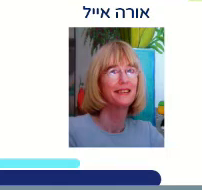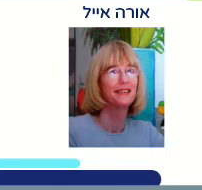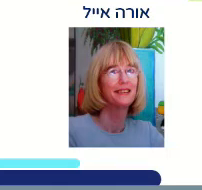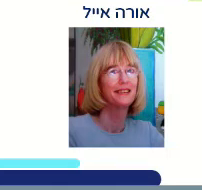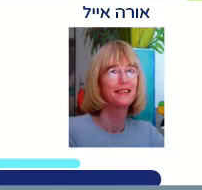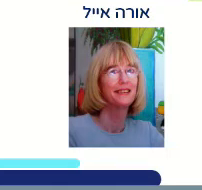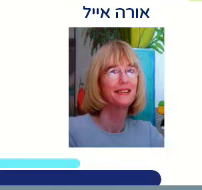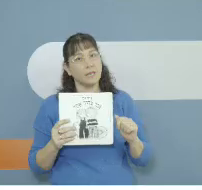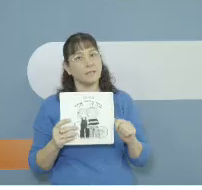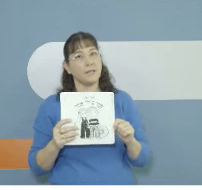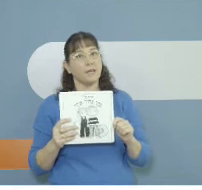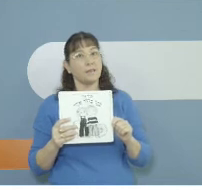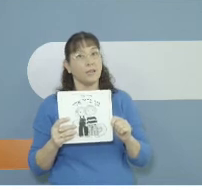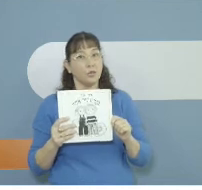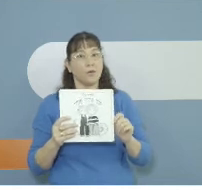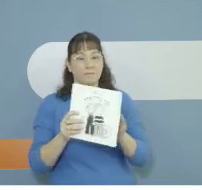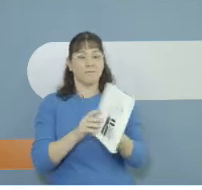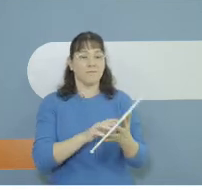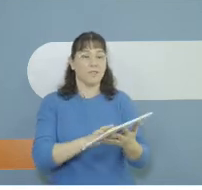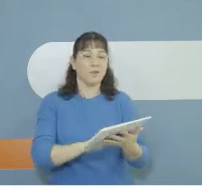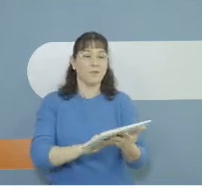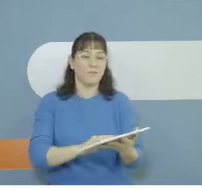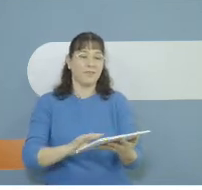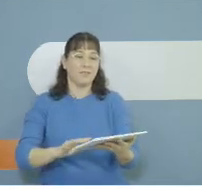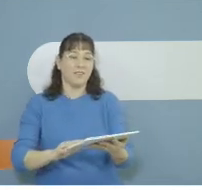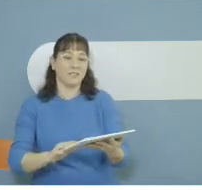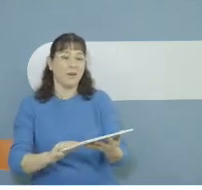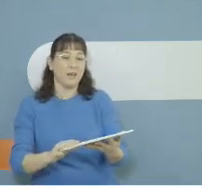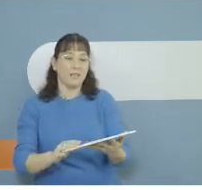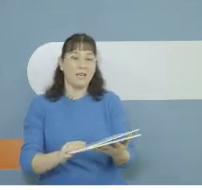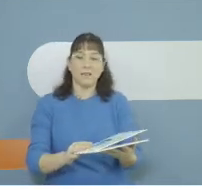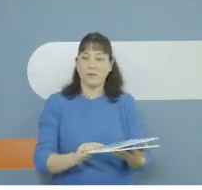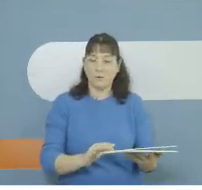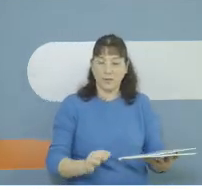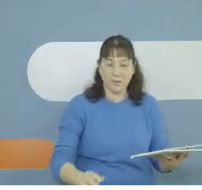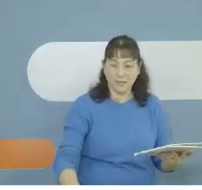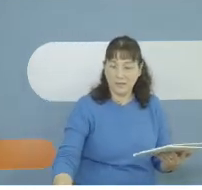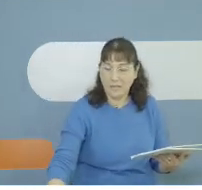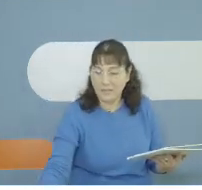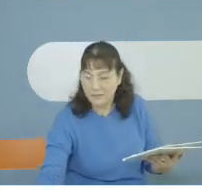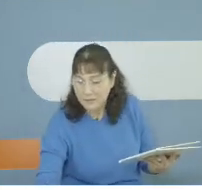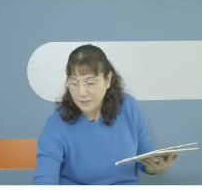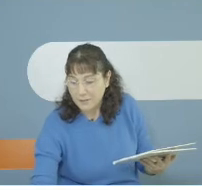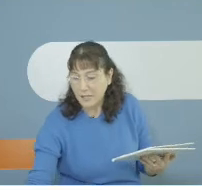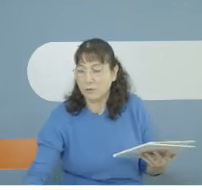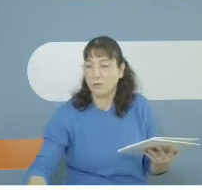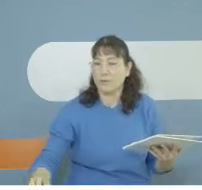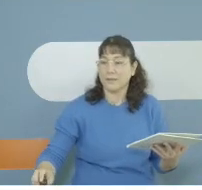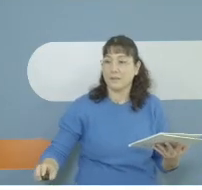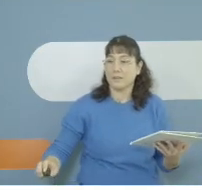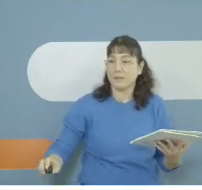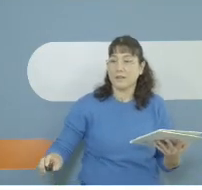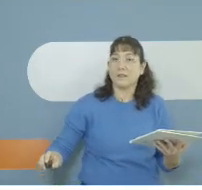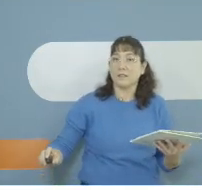וגם צירה את האיורים נכון? אז אור העייל בוקר בעיר 1 ואנחנו